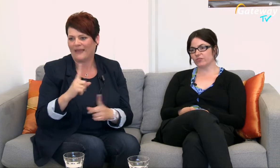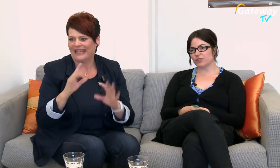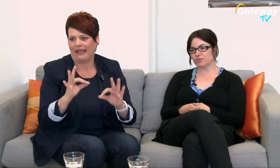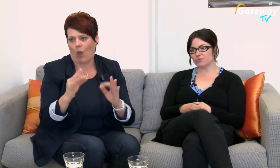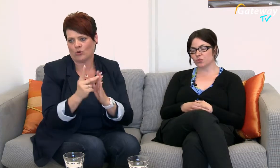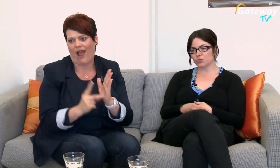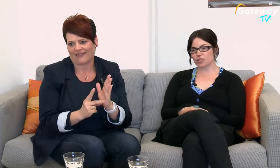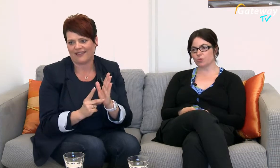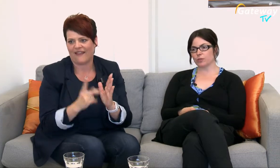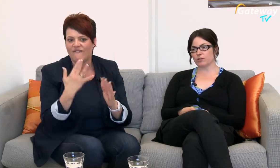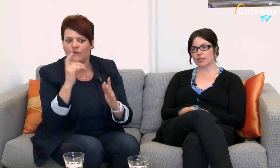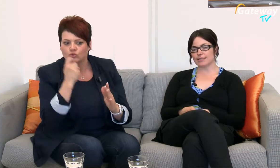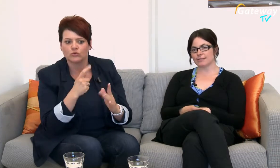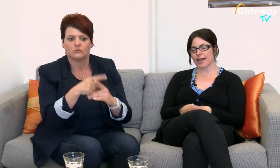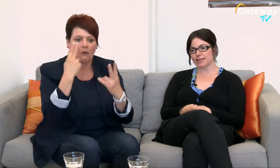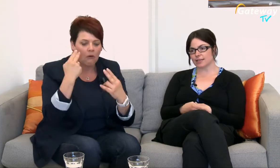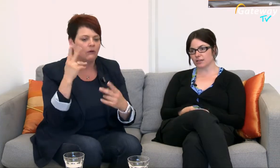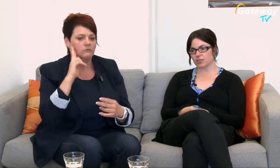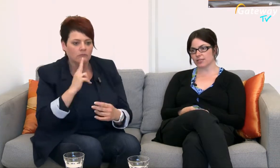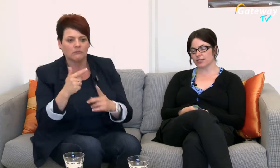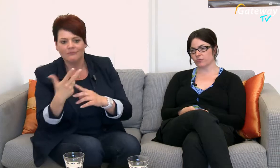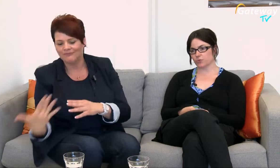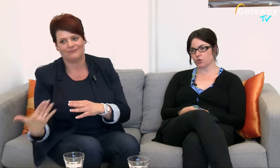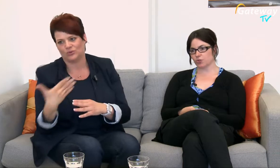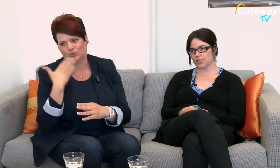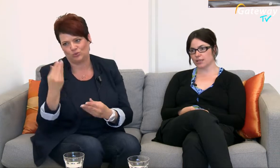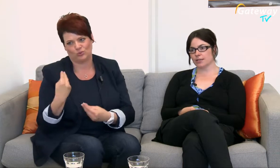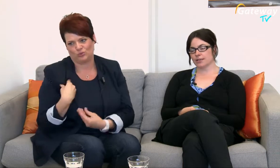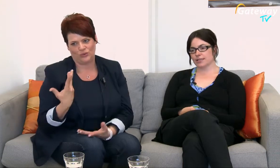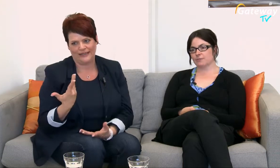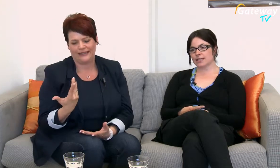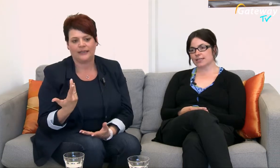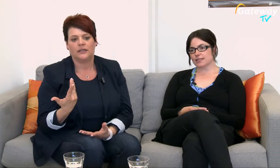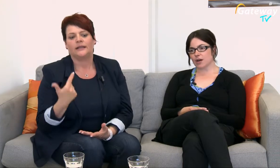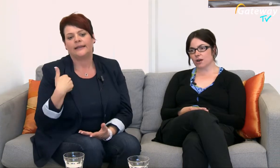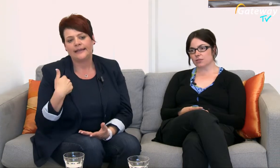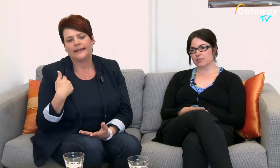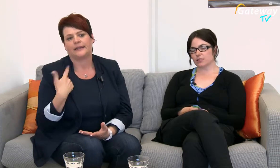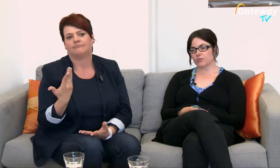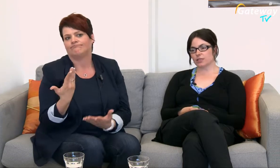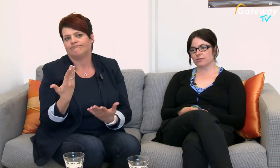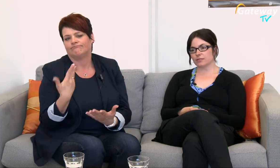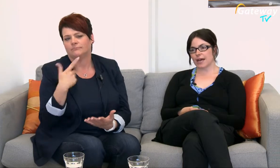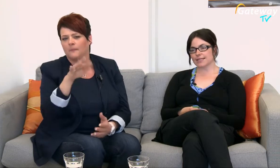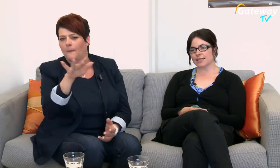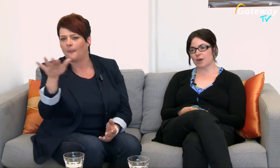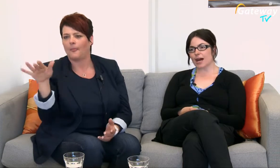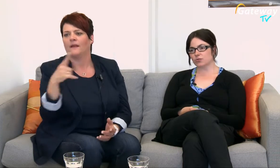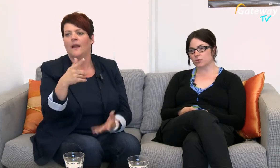viel Studierende mit Behinderung jetzt eigentlich an der Universität Würzburg studieren Ich mache das halt immer aus von der Anzahl der Beratungen